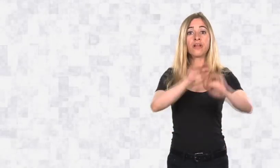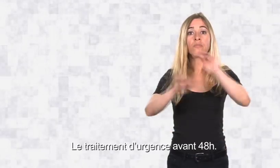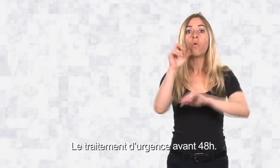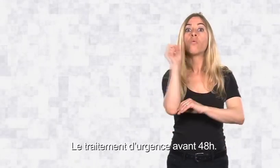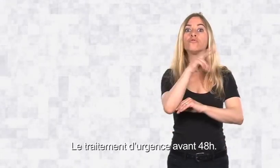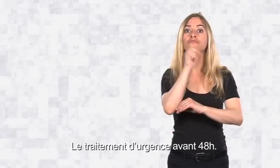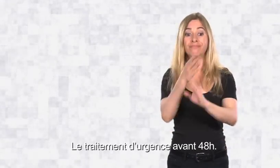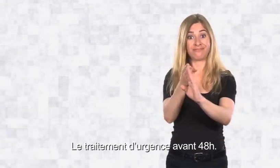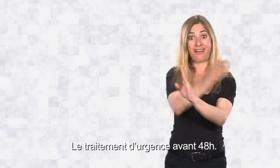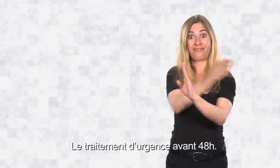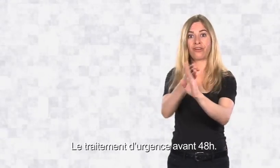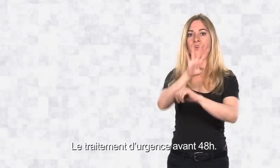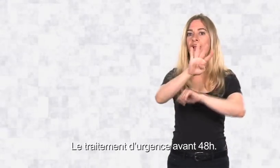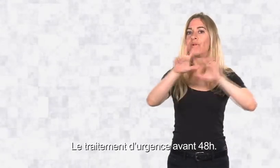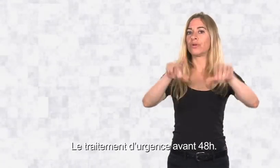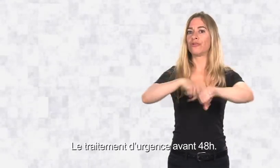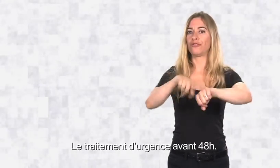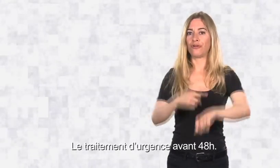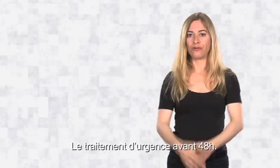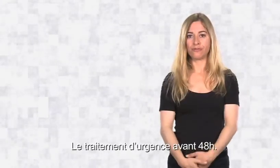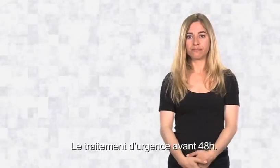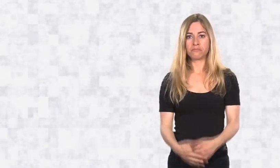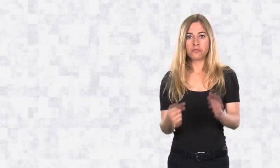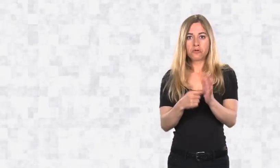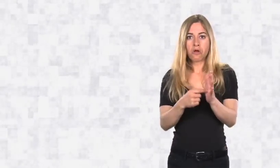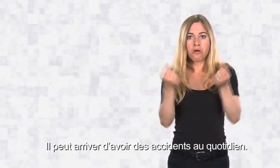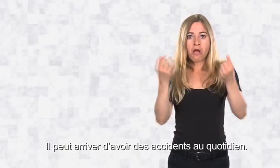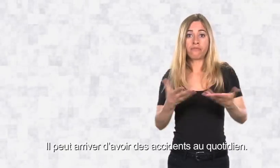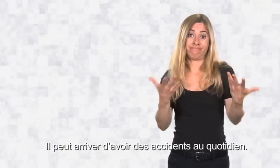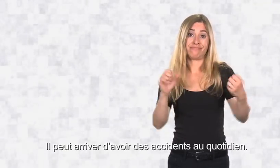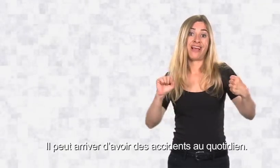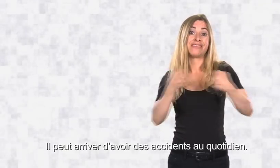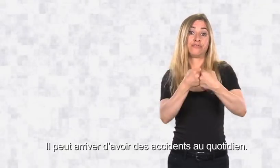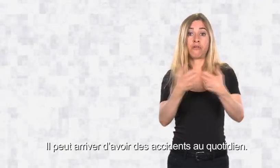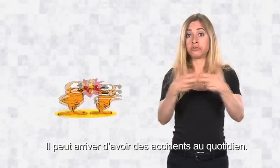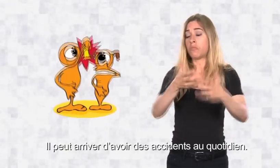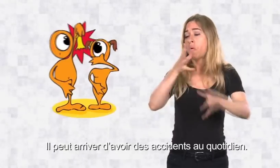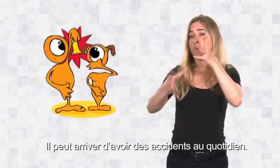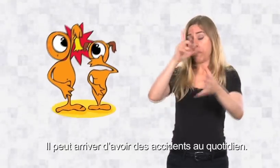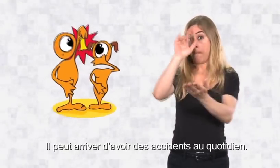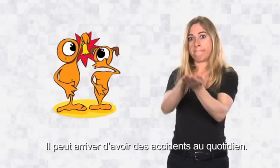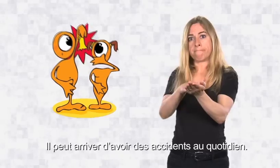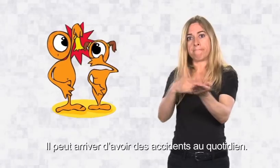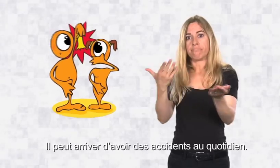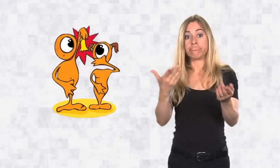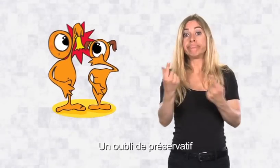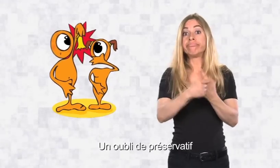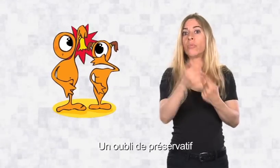Le traitement d'urgence avant 48 heures. Il peut arriver d'avoir des accidents au quotidien. Un oubli de